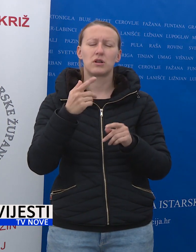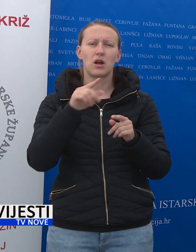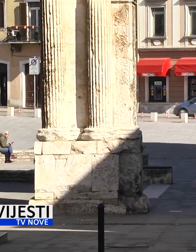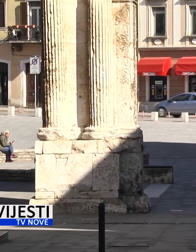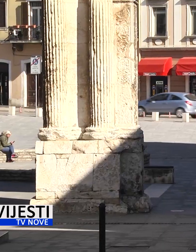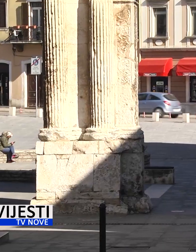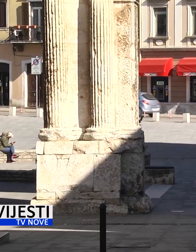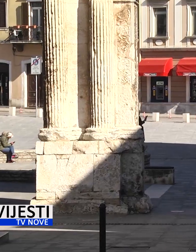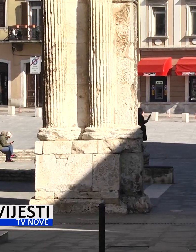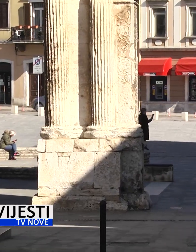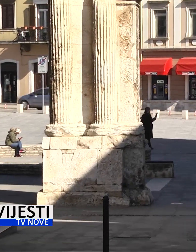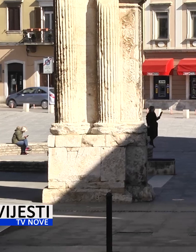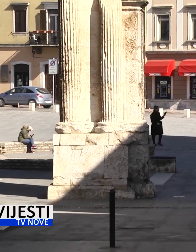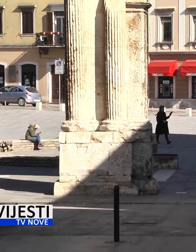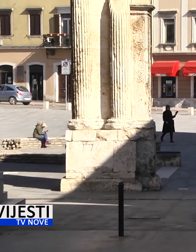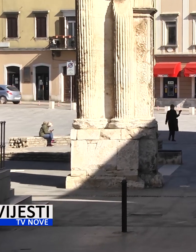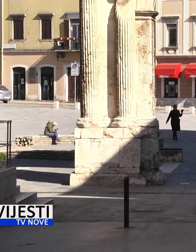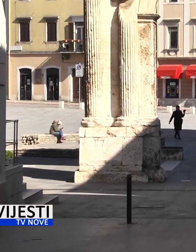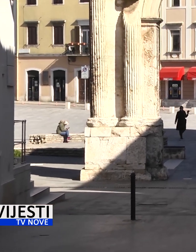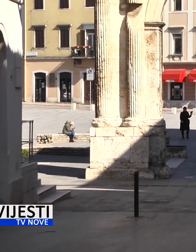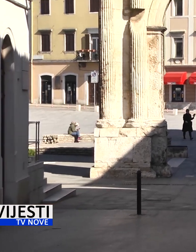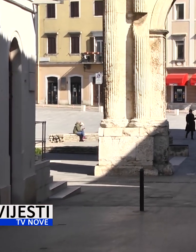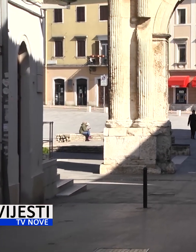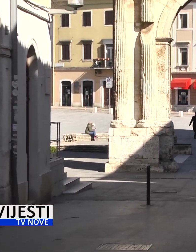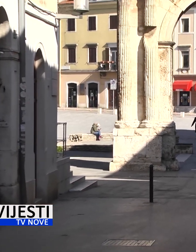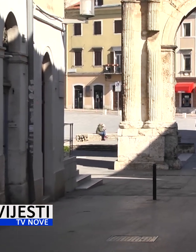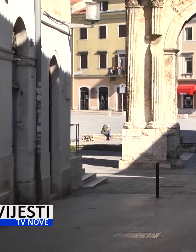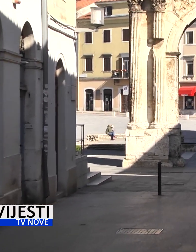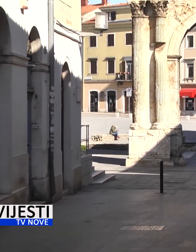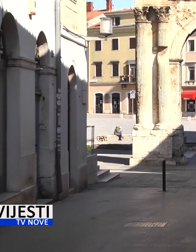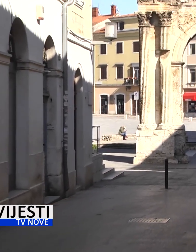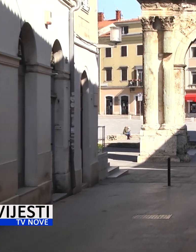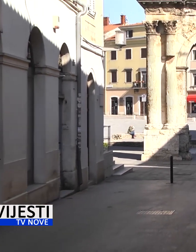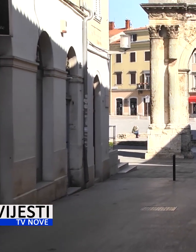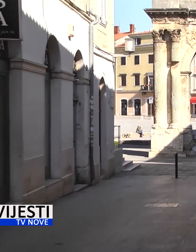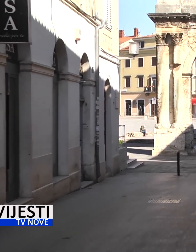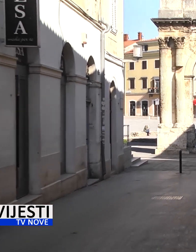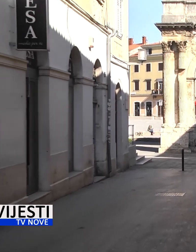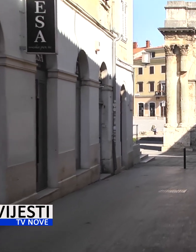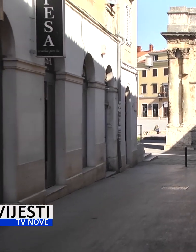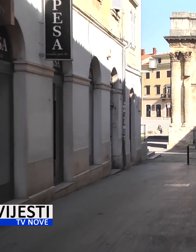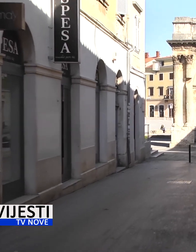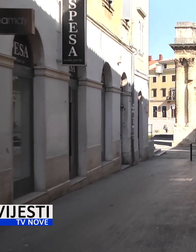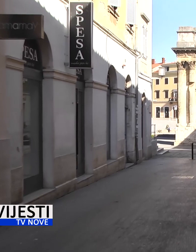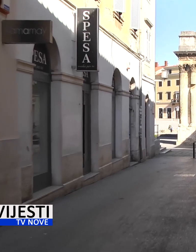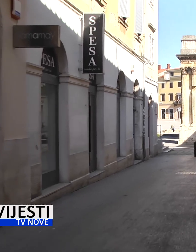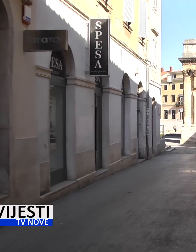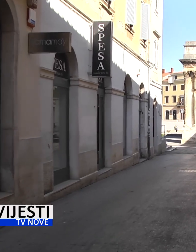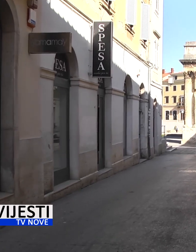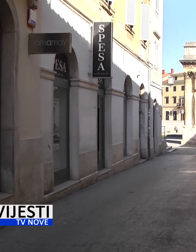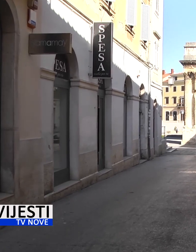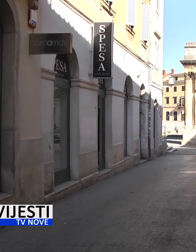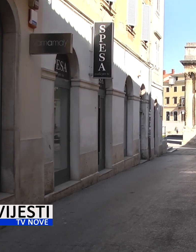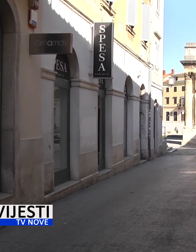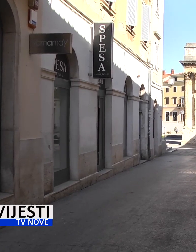poduzete pravovremeno, a ne sa potencijalnim zakašnjenjem. I ostalih hospitalizirani zbog koronavirusa su po